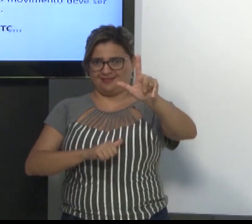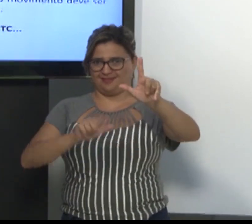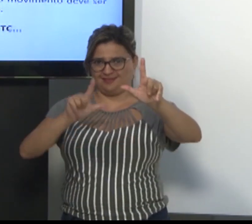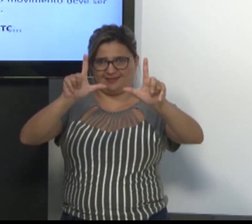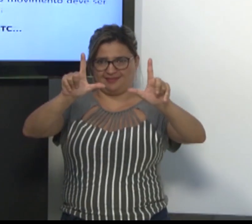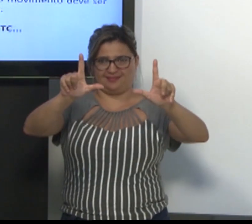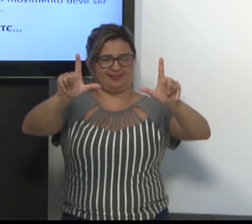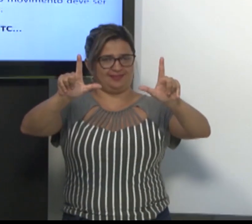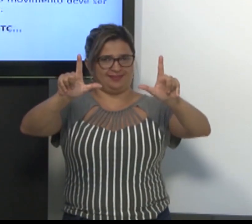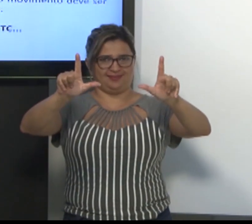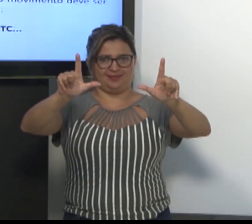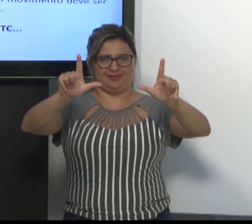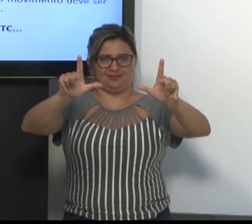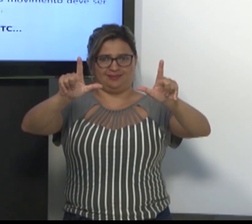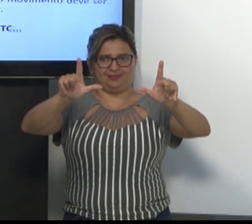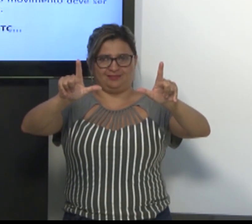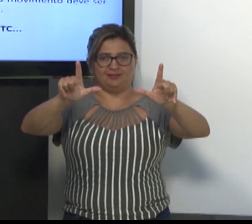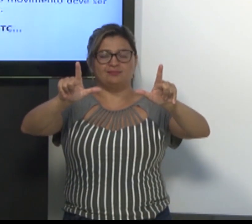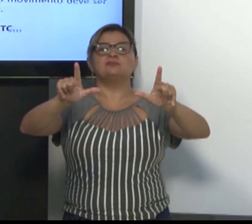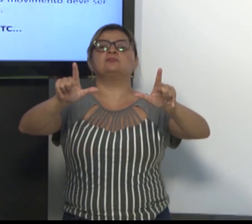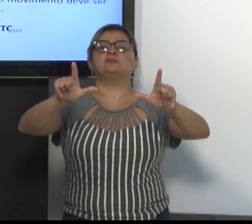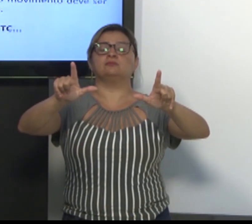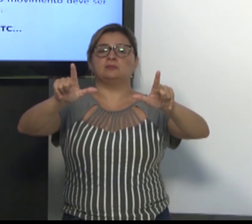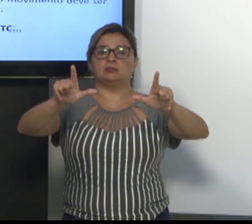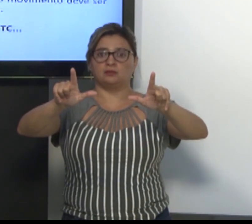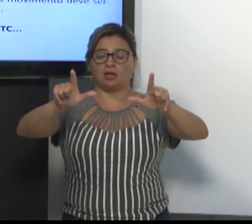Veja este sinal nos parâmetros.